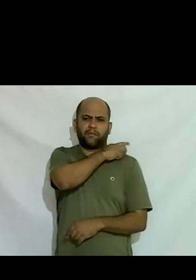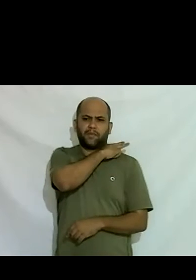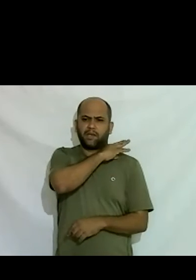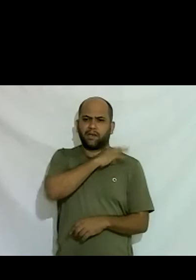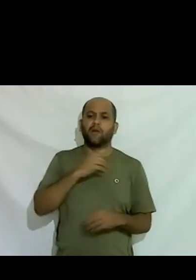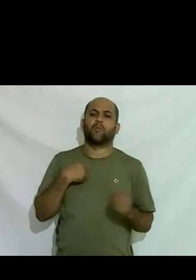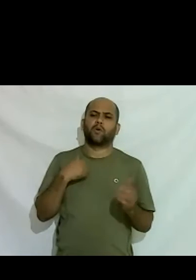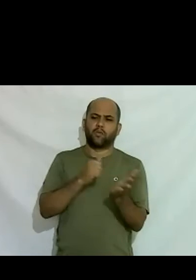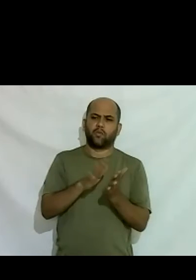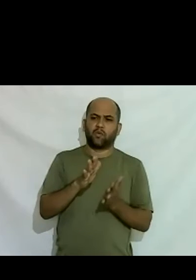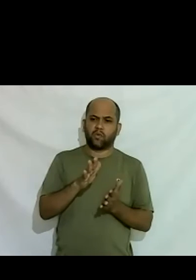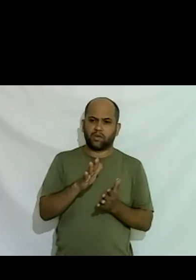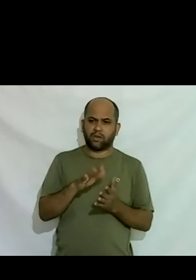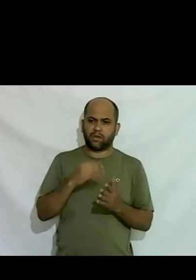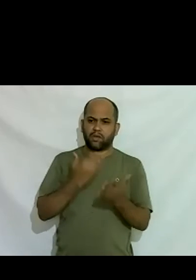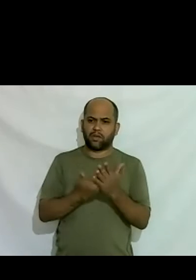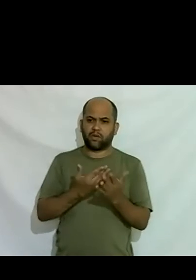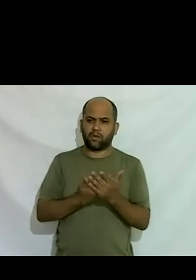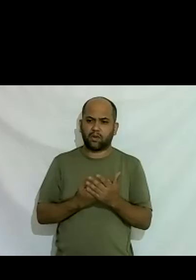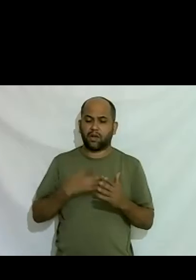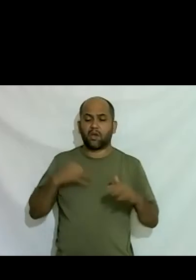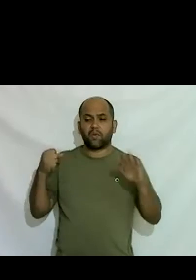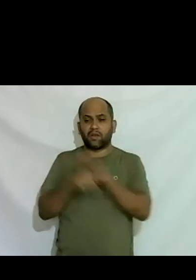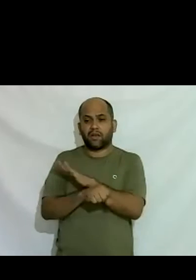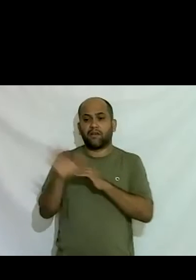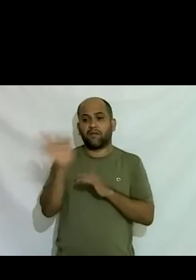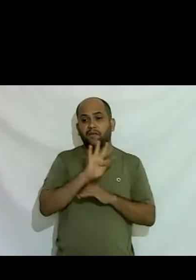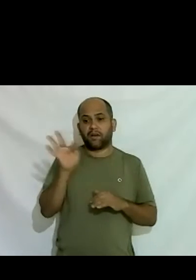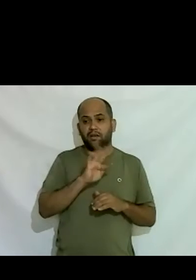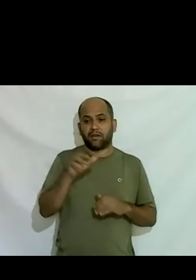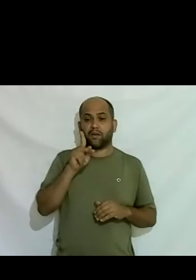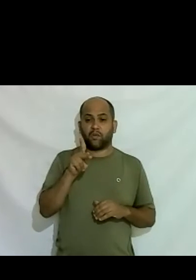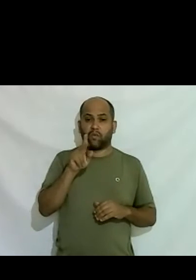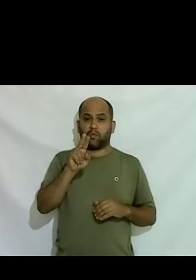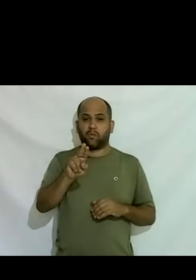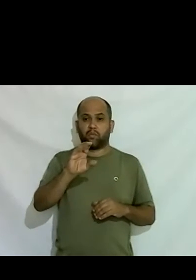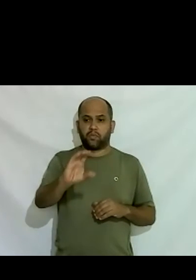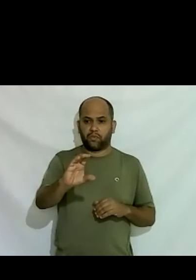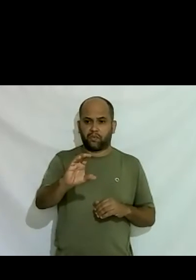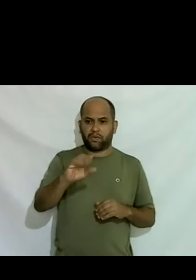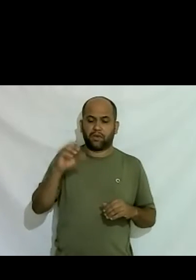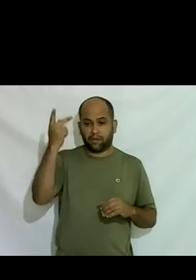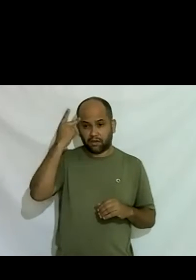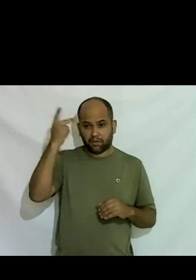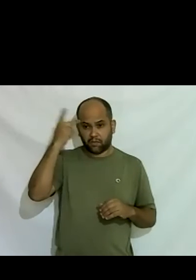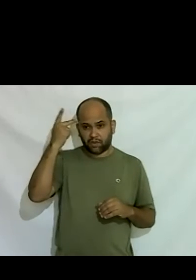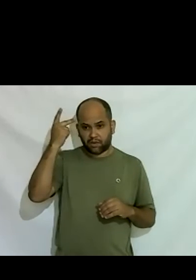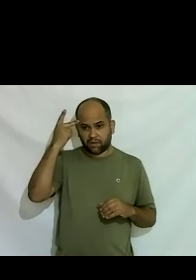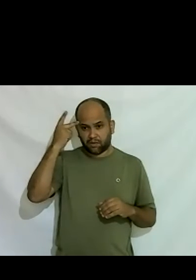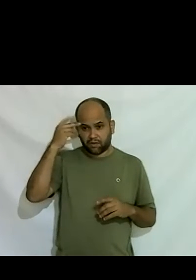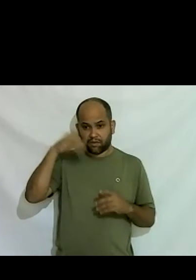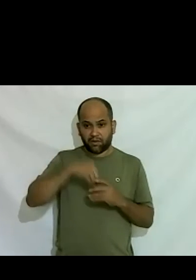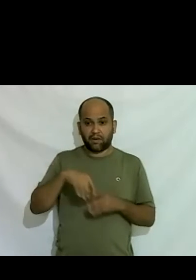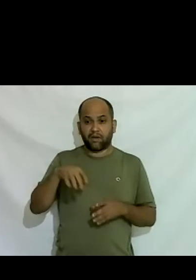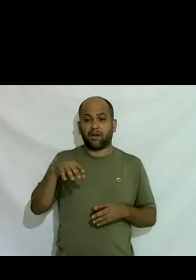escola eu não teria entrado na faculdade na pontifícia Universidade Católica de São Paulo durante o regime militar